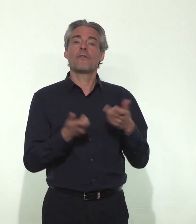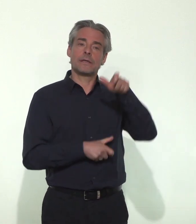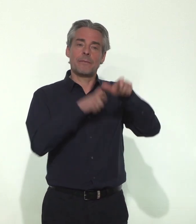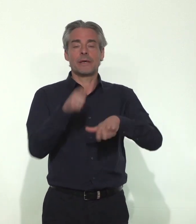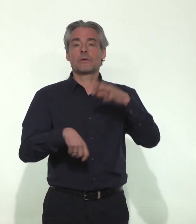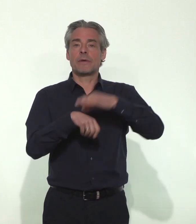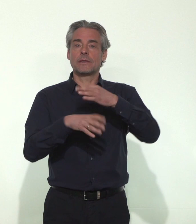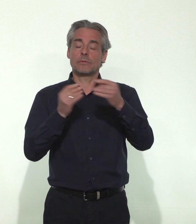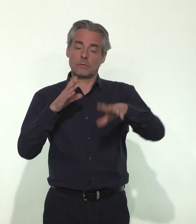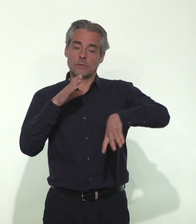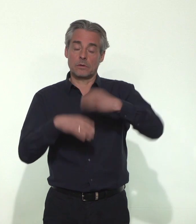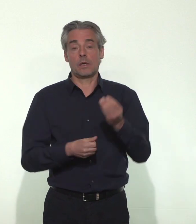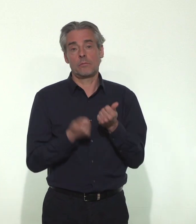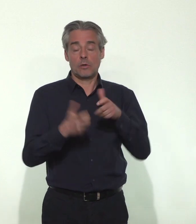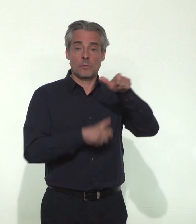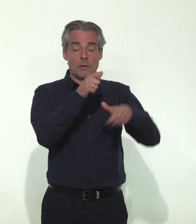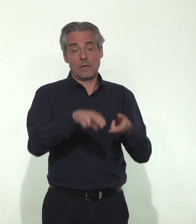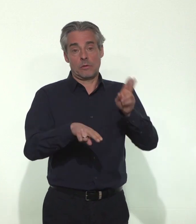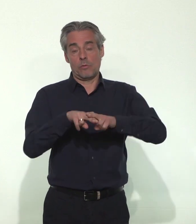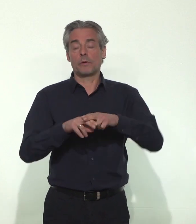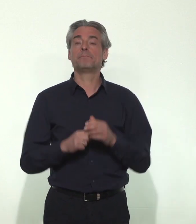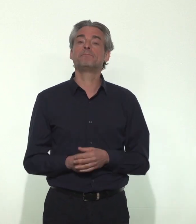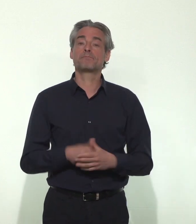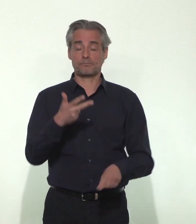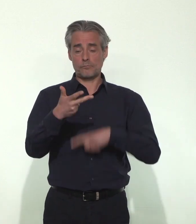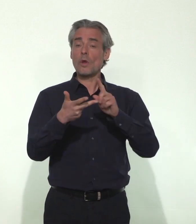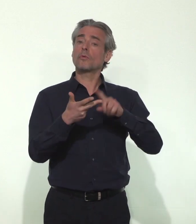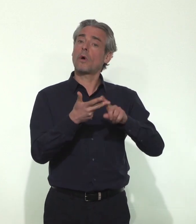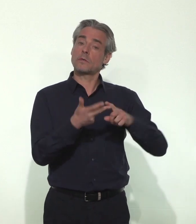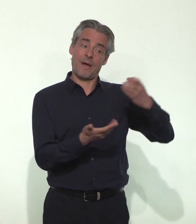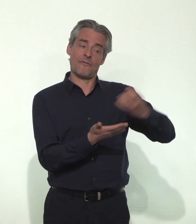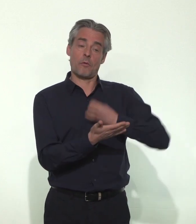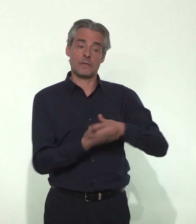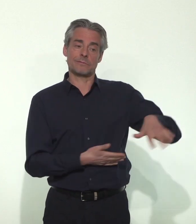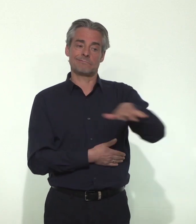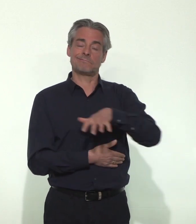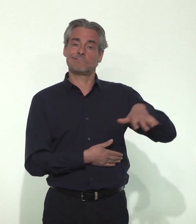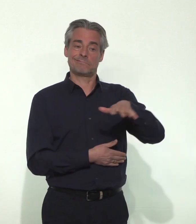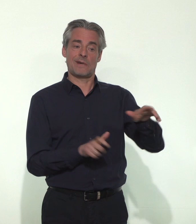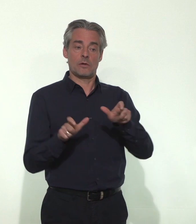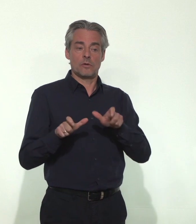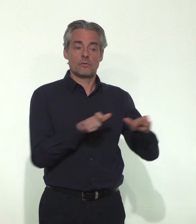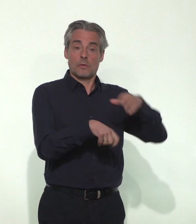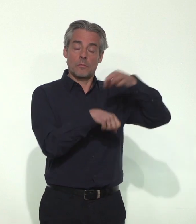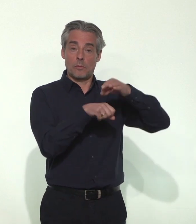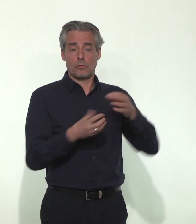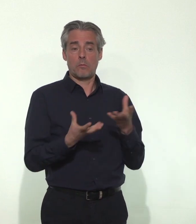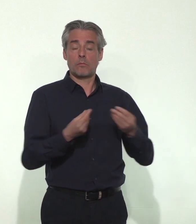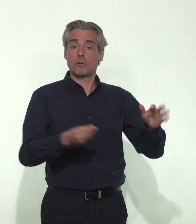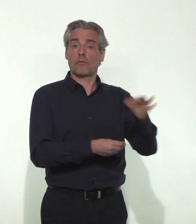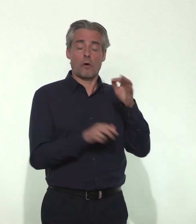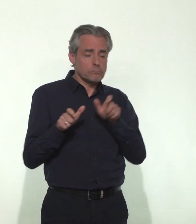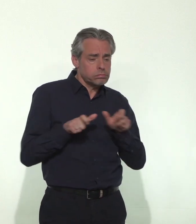personnes guéries et les décès des personnes hospitalisées. Troisième source, la surveillance syndromique en population,